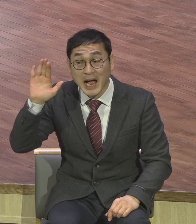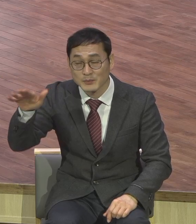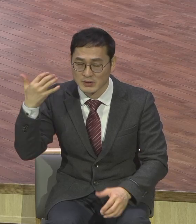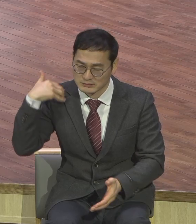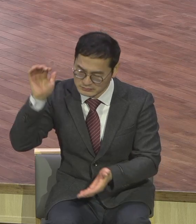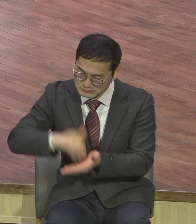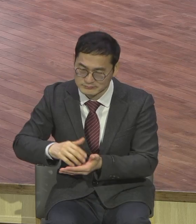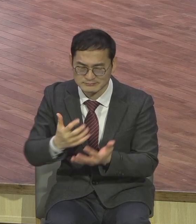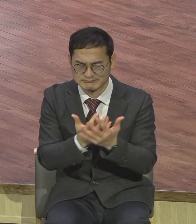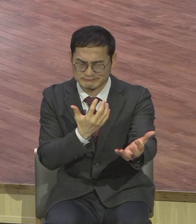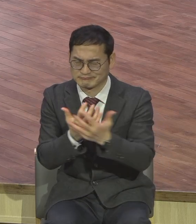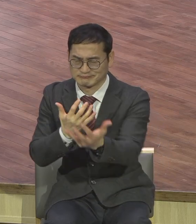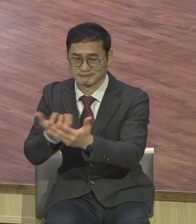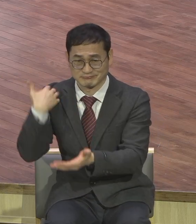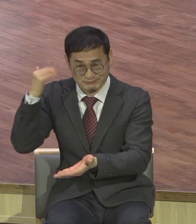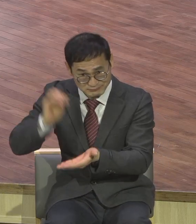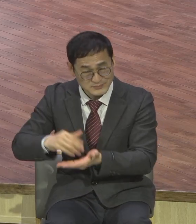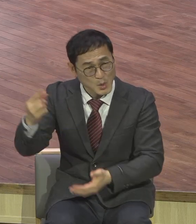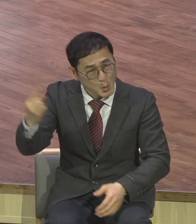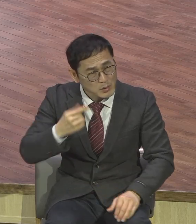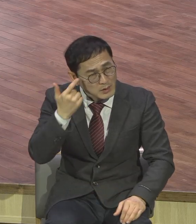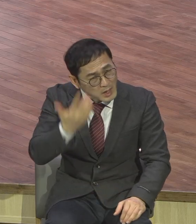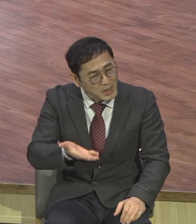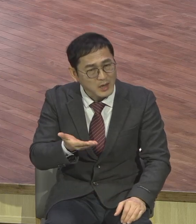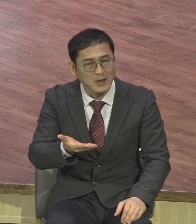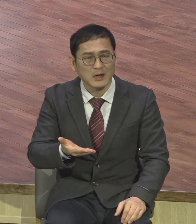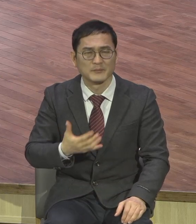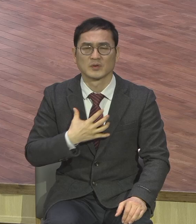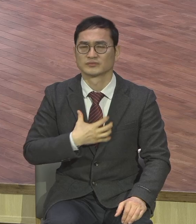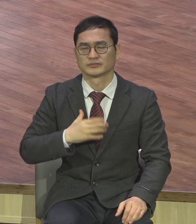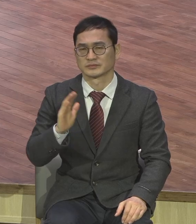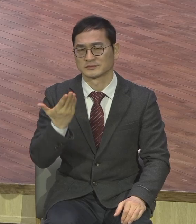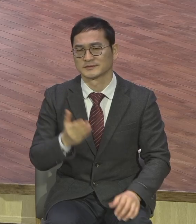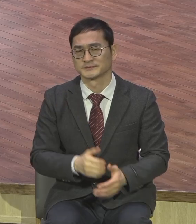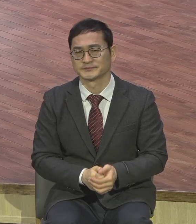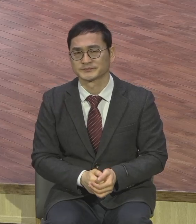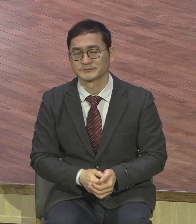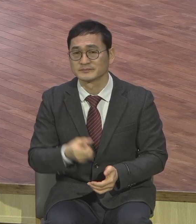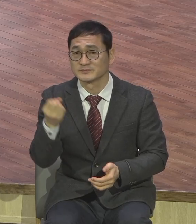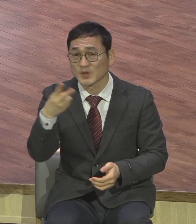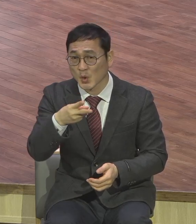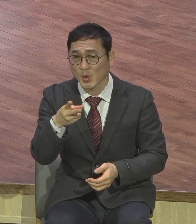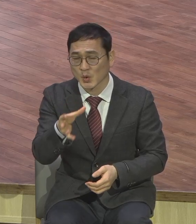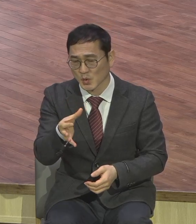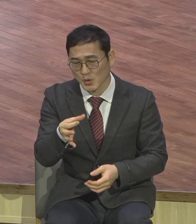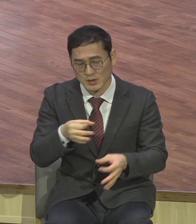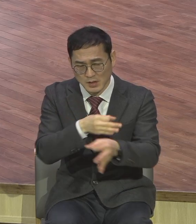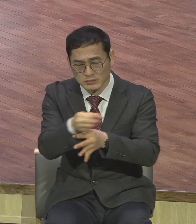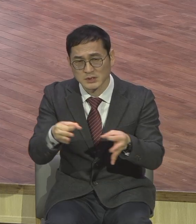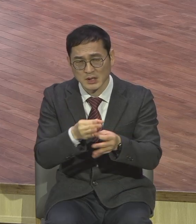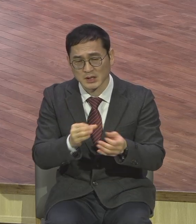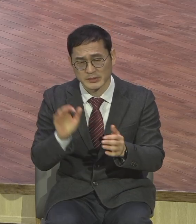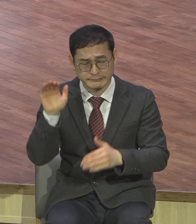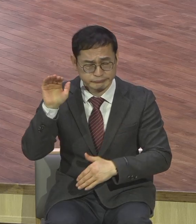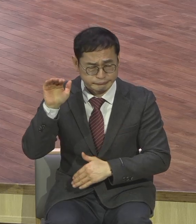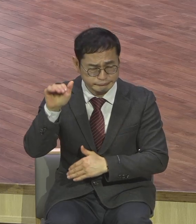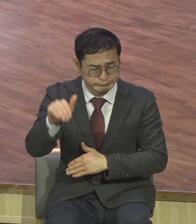장면들입니다 또 경제적으로도 많은 분들이 힘든 상황입니다 특별히 자영업하는